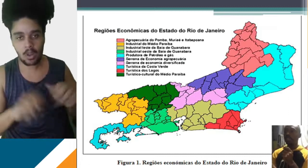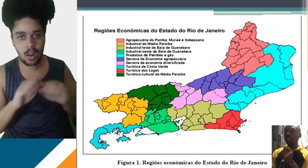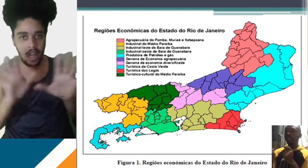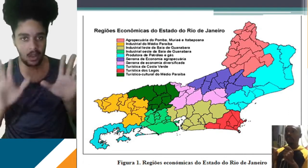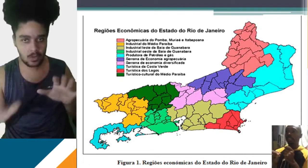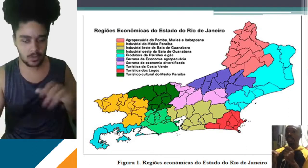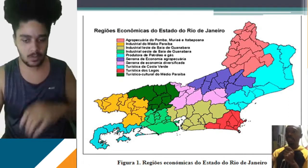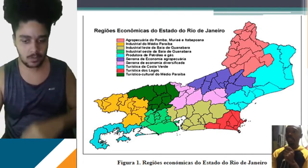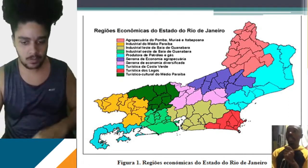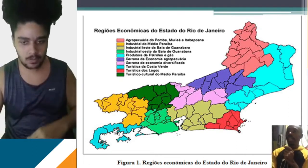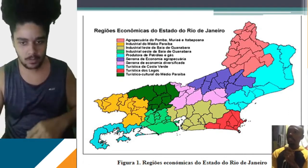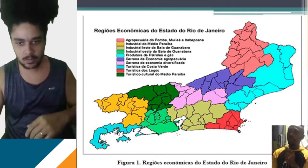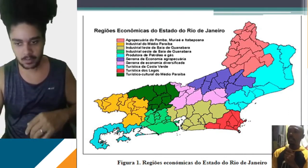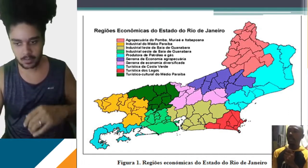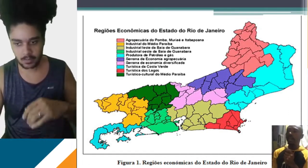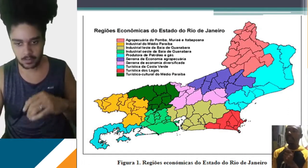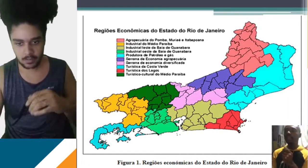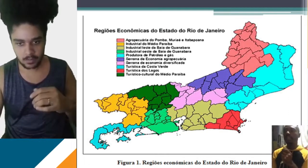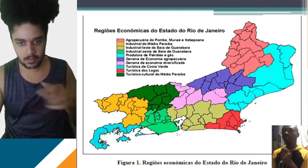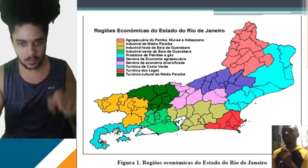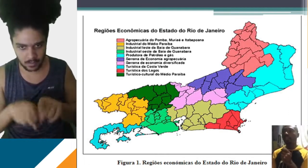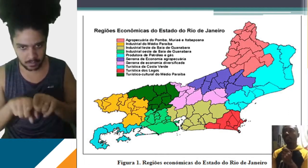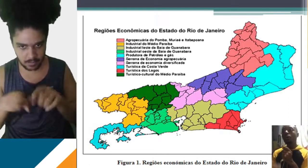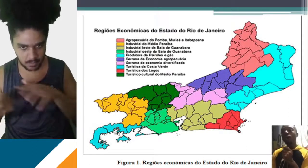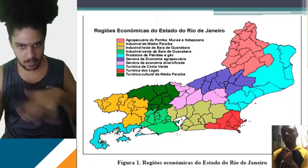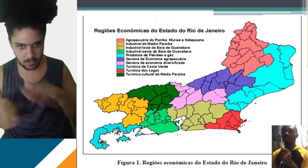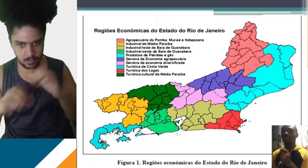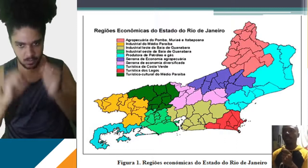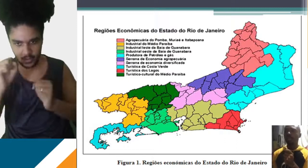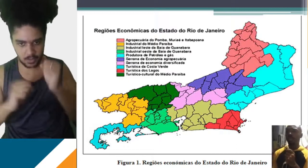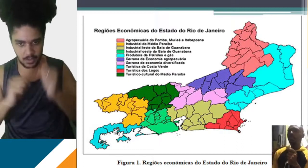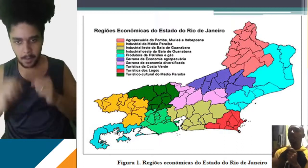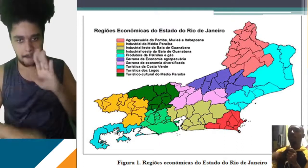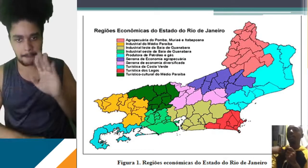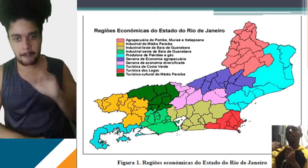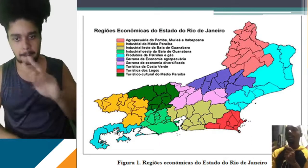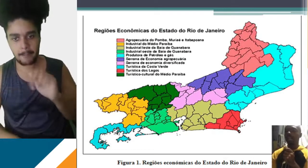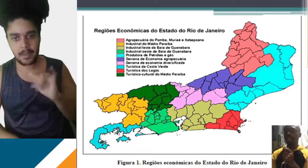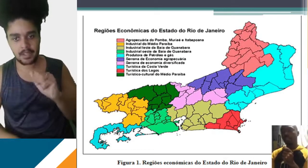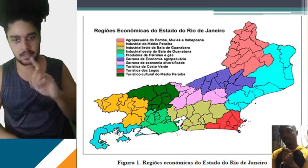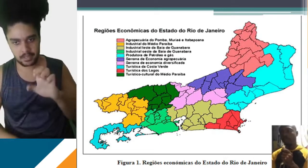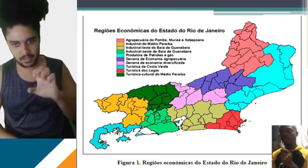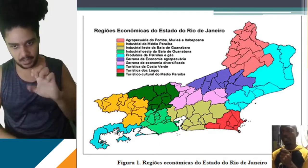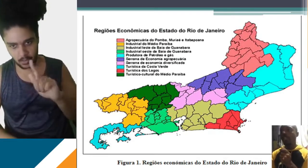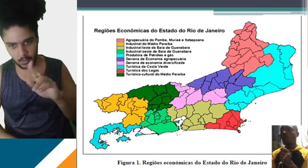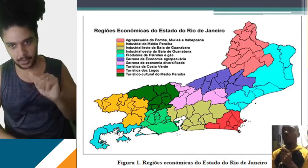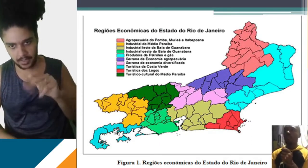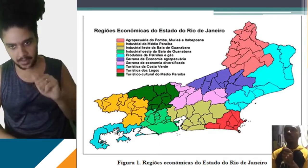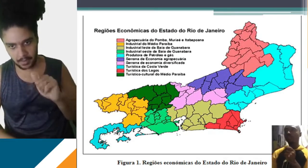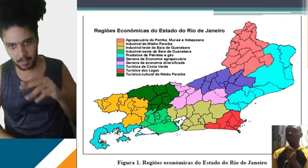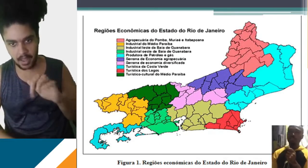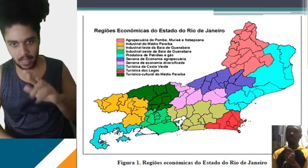são as áreas industriais leste da Baía de Guanabara e as áreas industriais oeste da Baía de Guanabara, que compõem, no Casal Oeste,